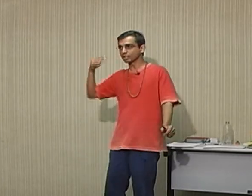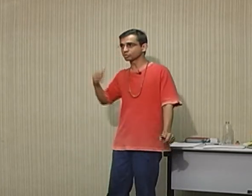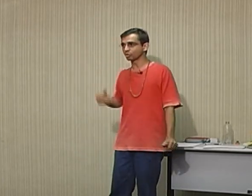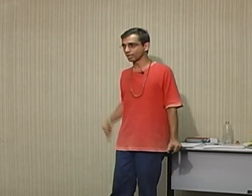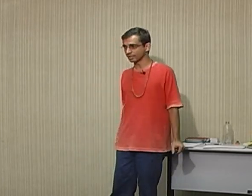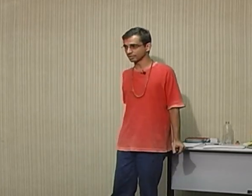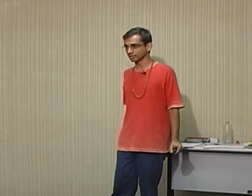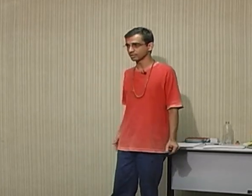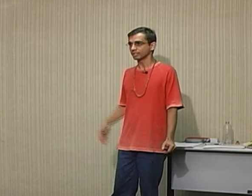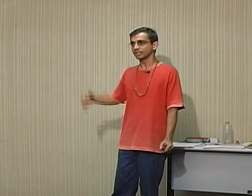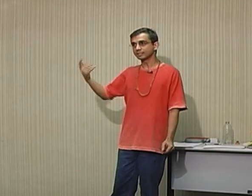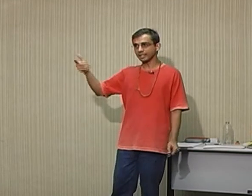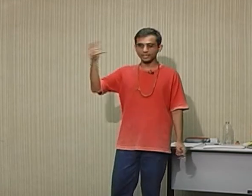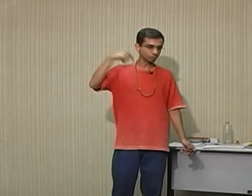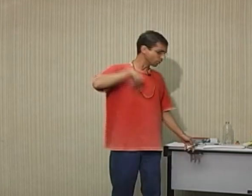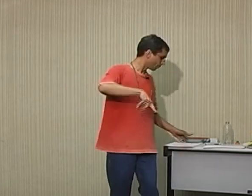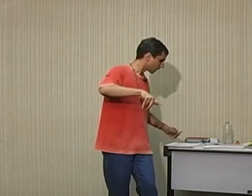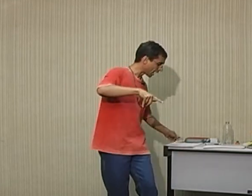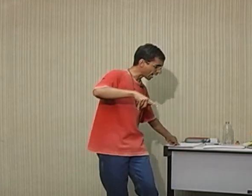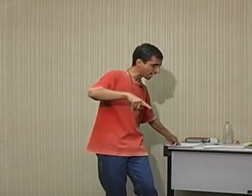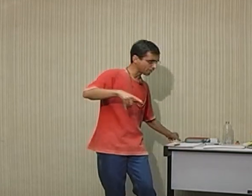história e tenho a...